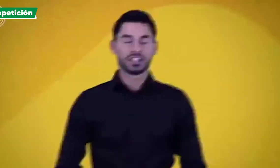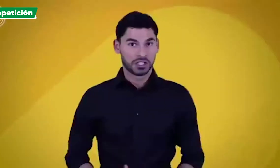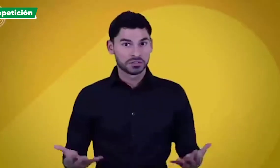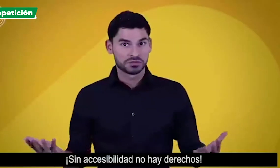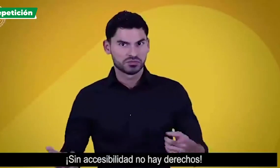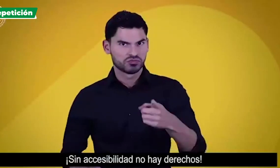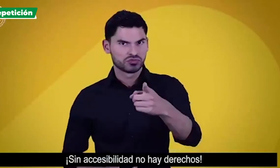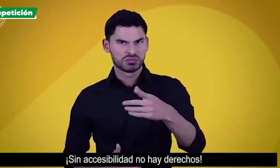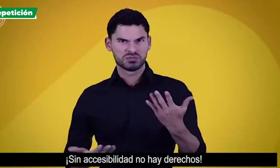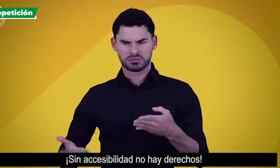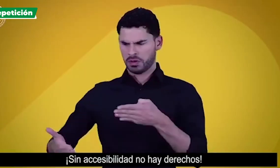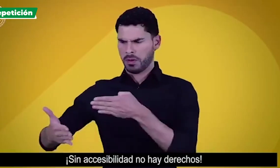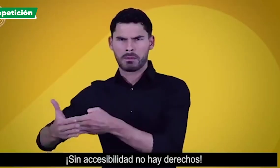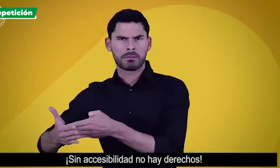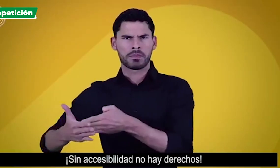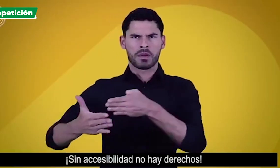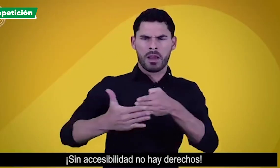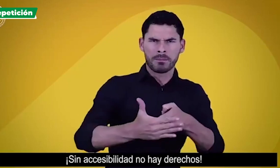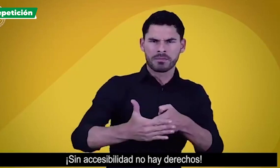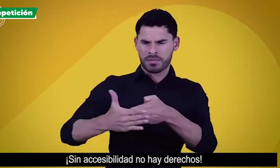sin accesibilidad no hay derechos